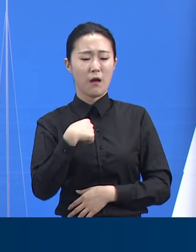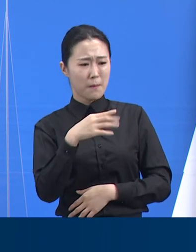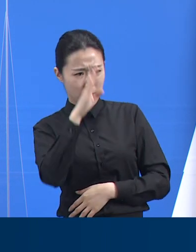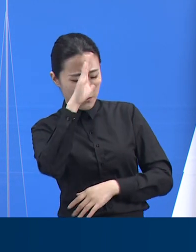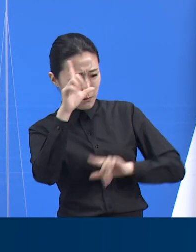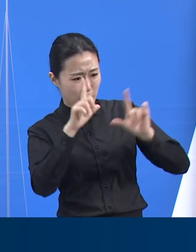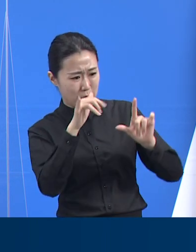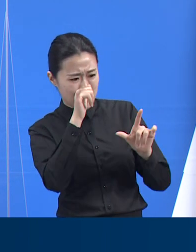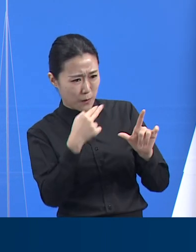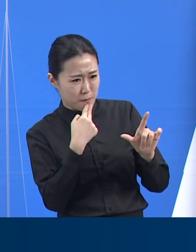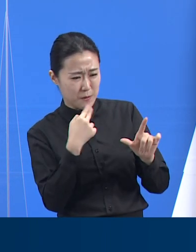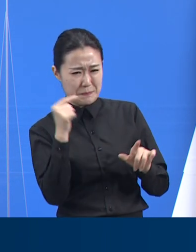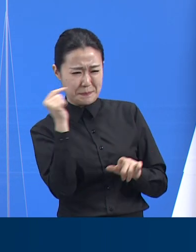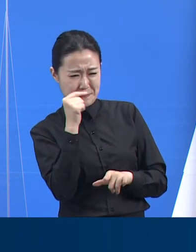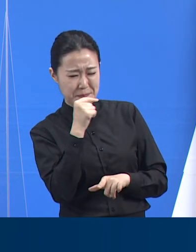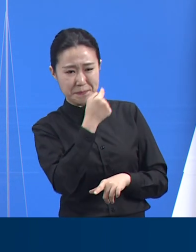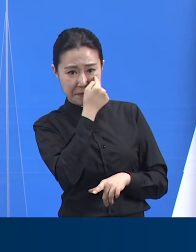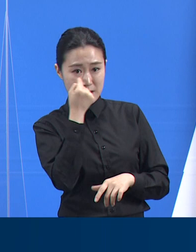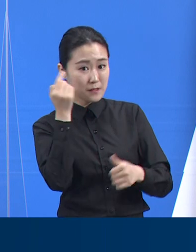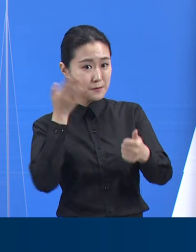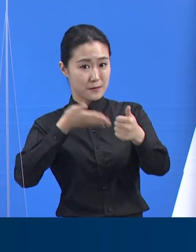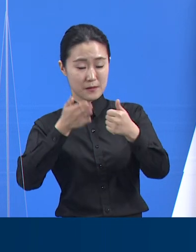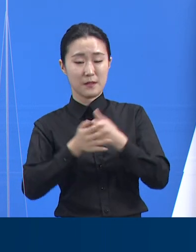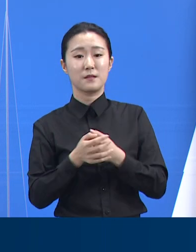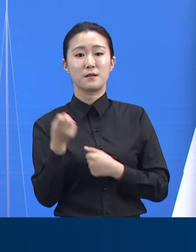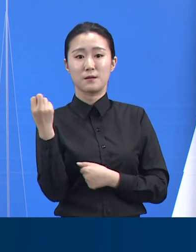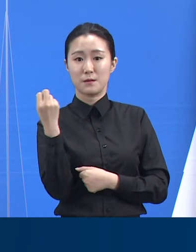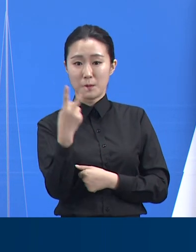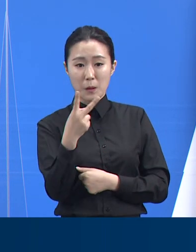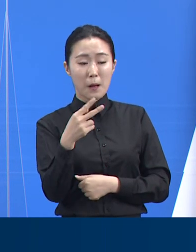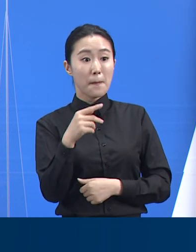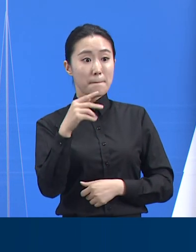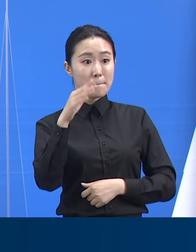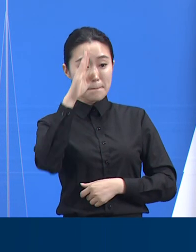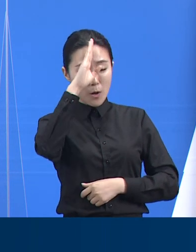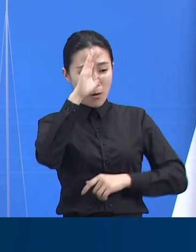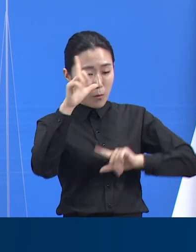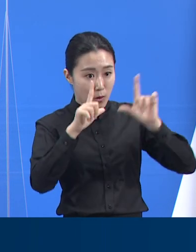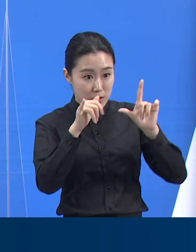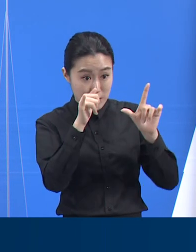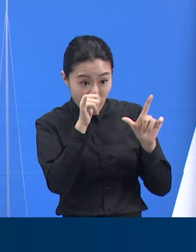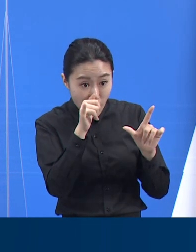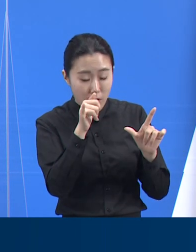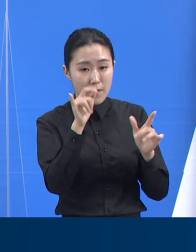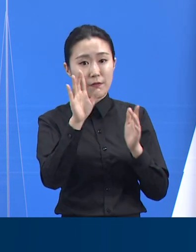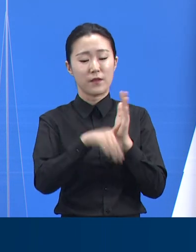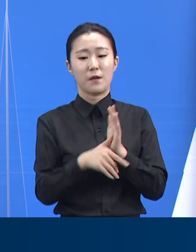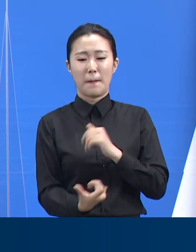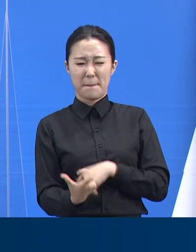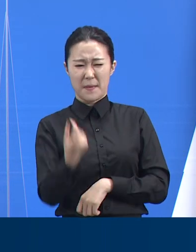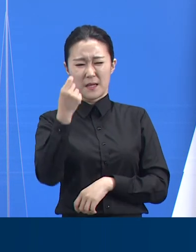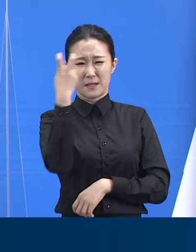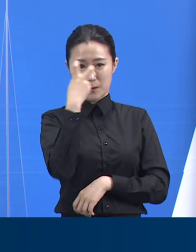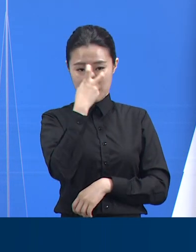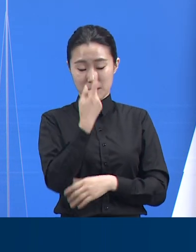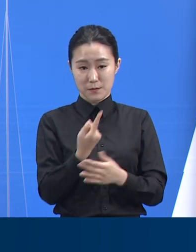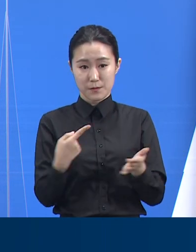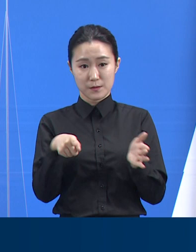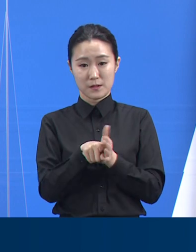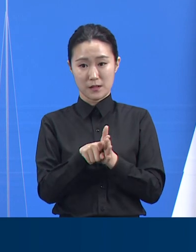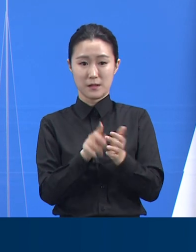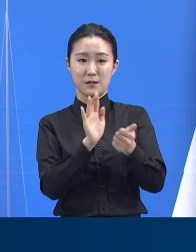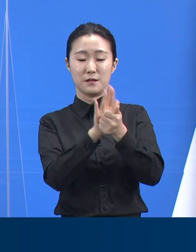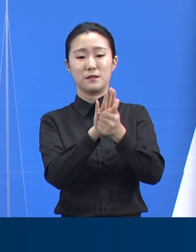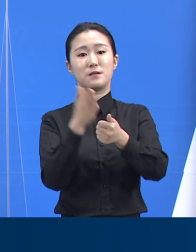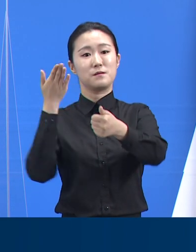유증상 시 척시 검사가 시행될 수 있도록 적극 협조해 주시기 바랍니다. 경기도 코로나19